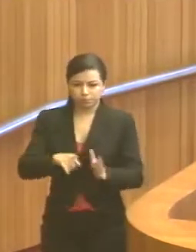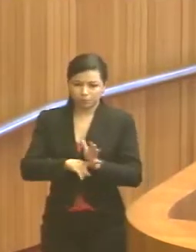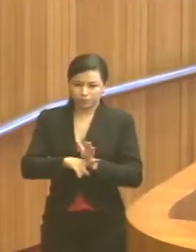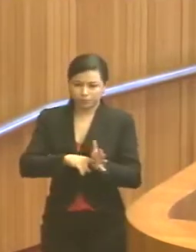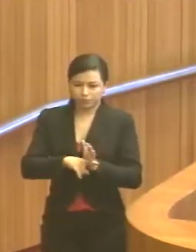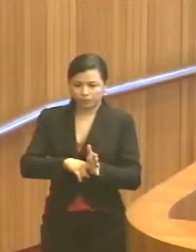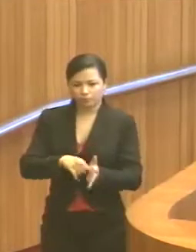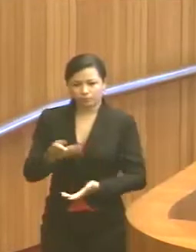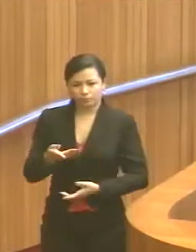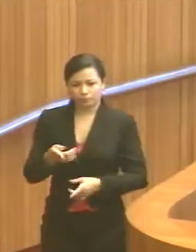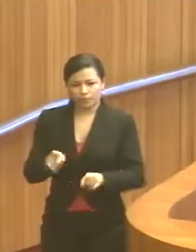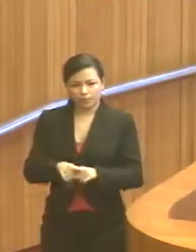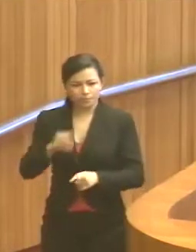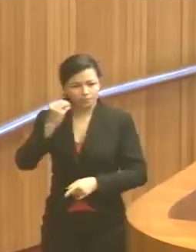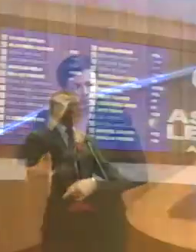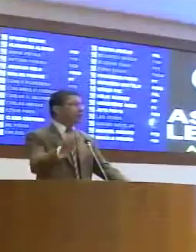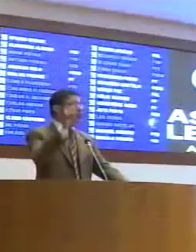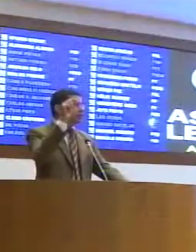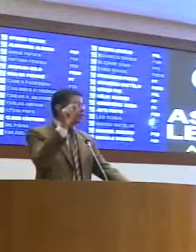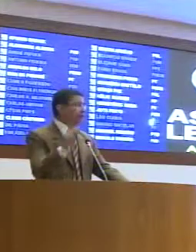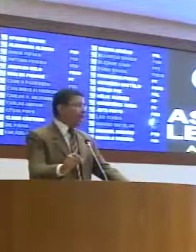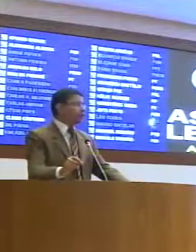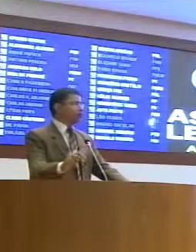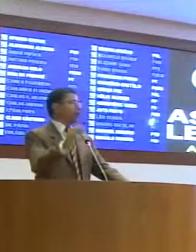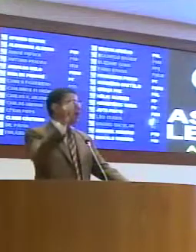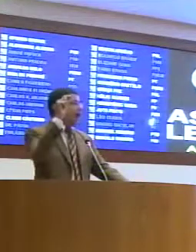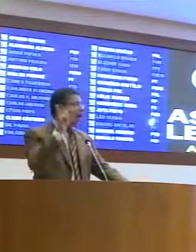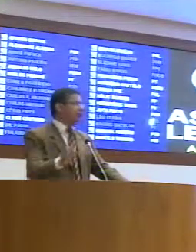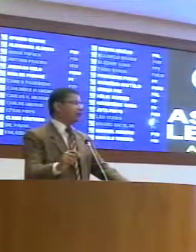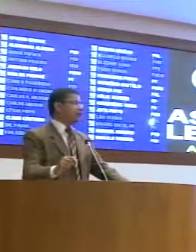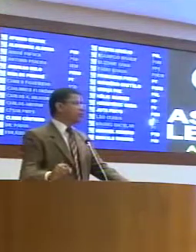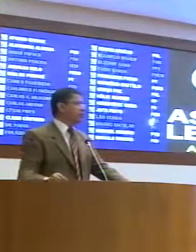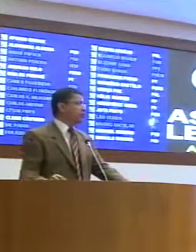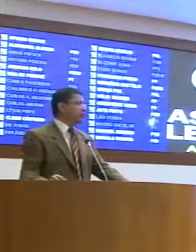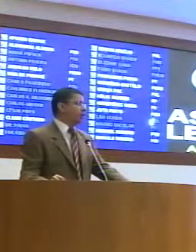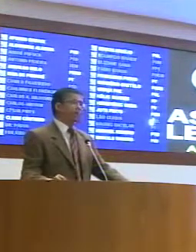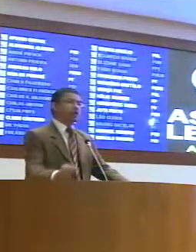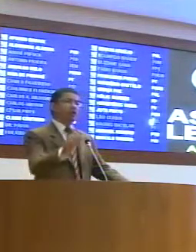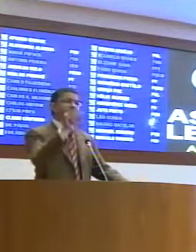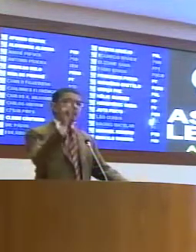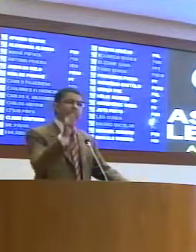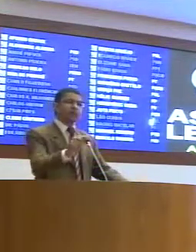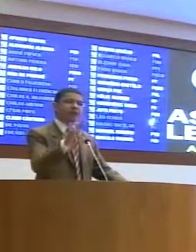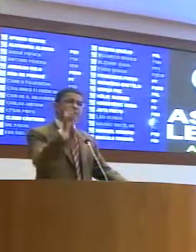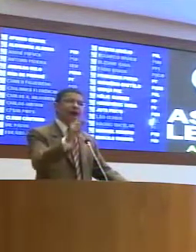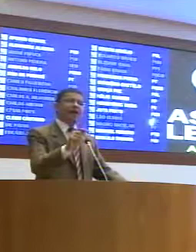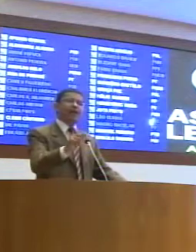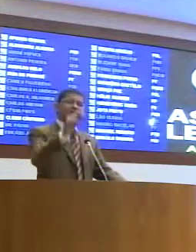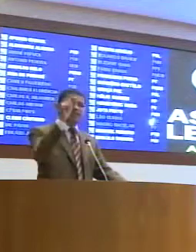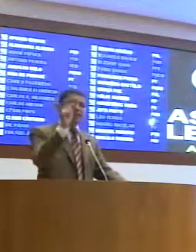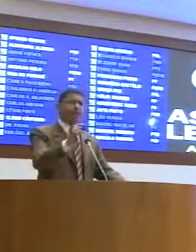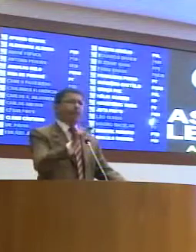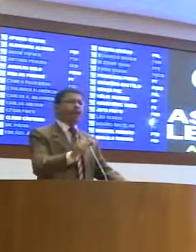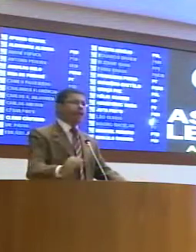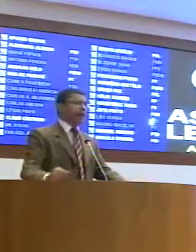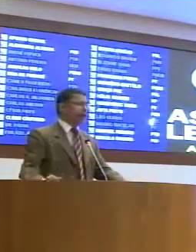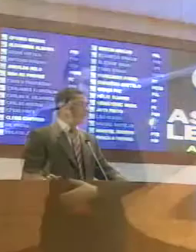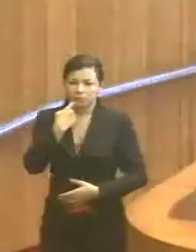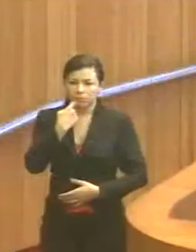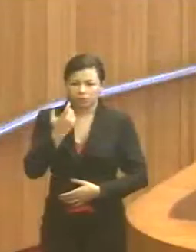a análise, vale a pena o acompanhamento e, por isso, peço à Comissão de Direitos Humanos que a gente vá,